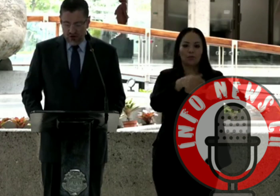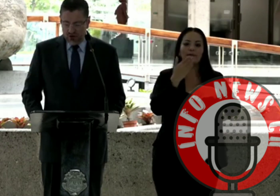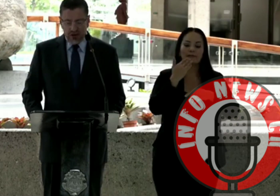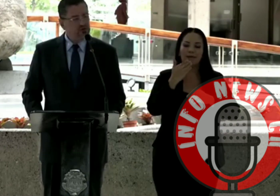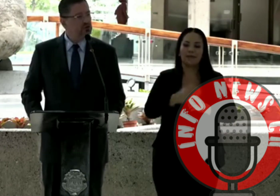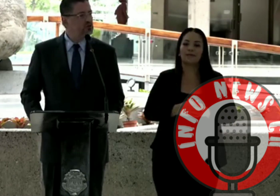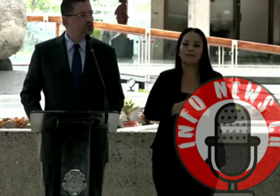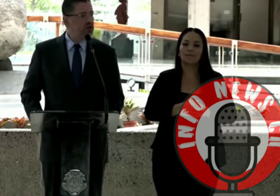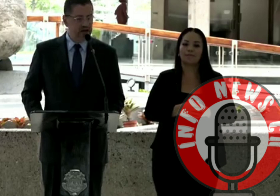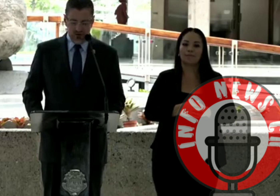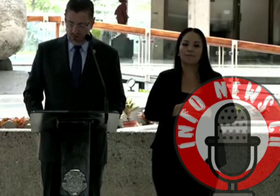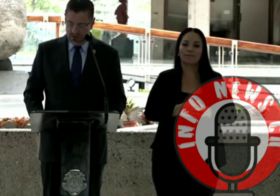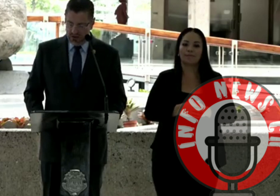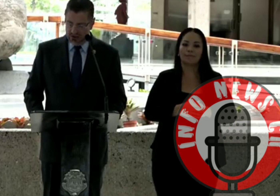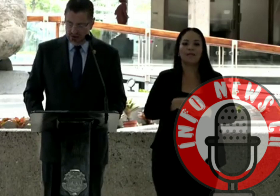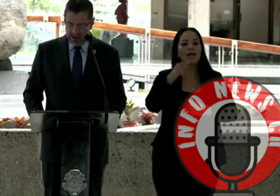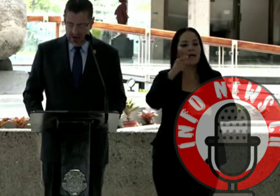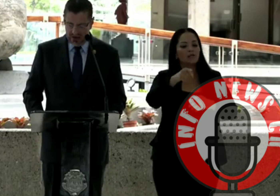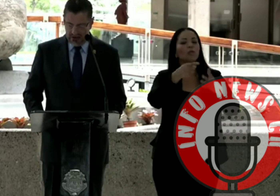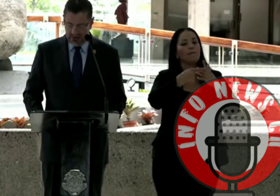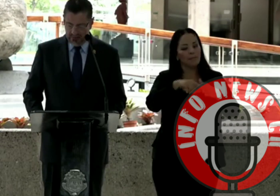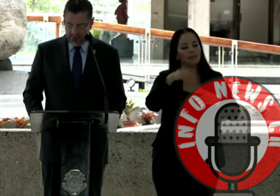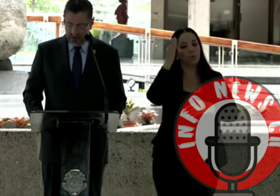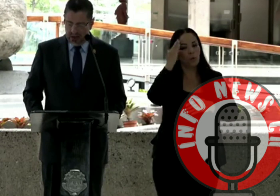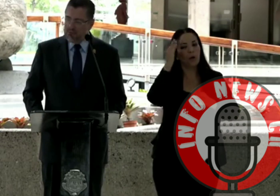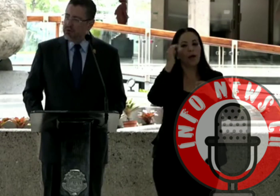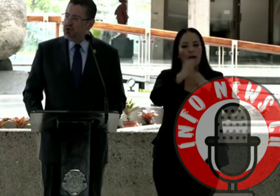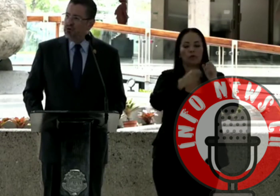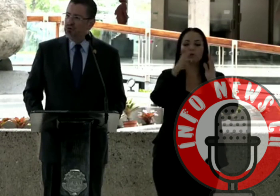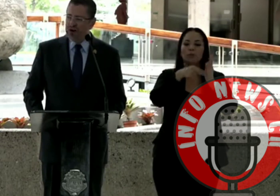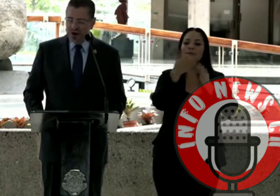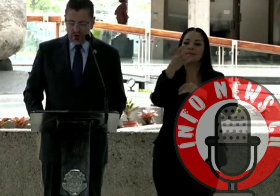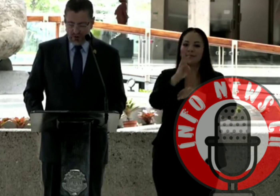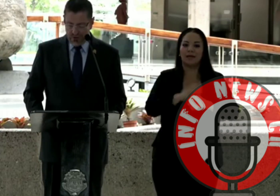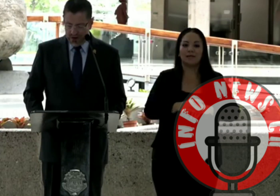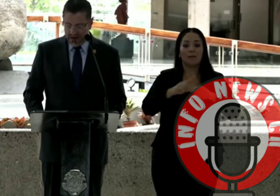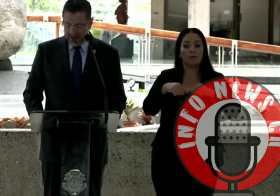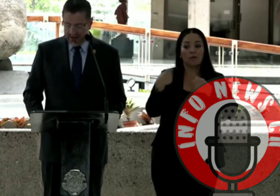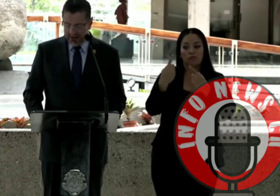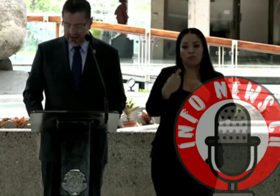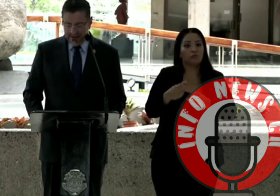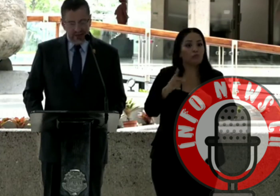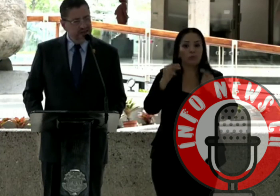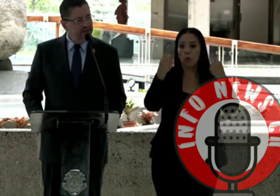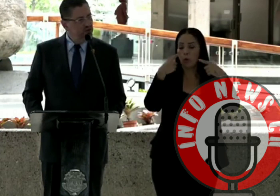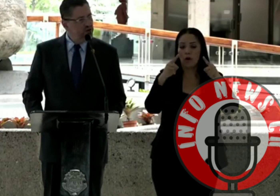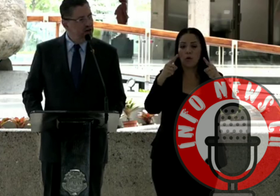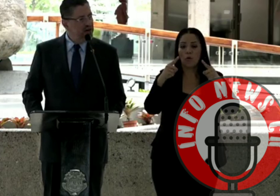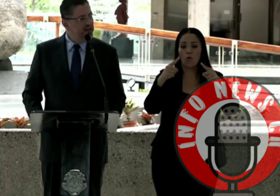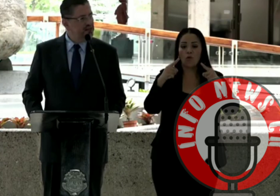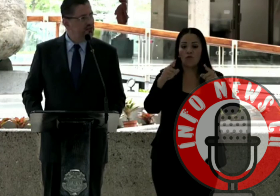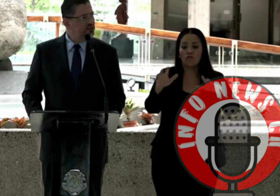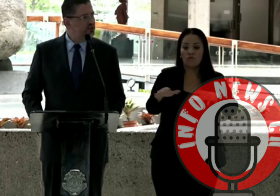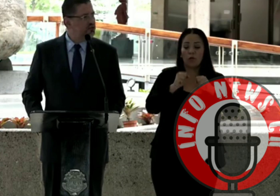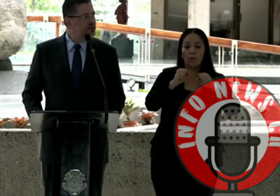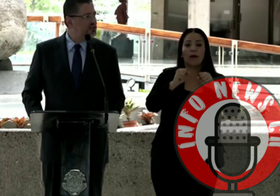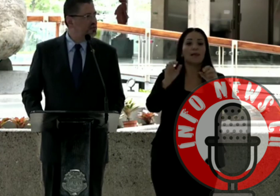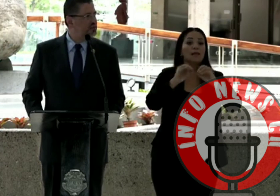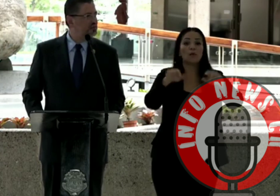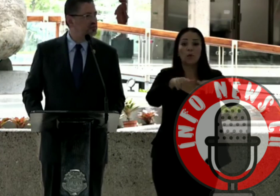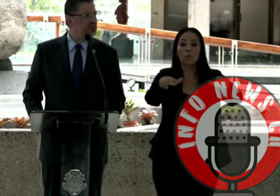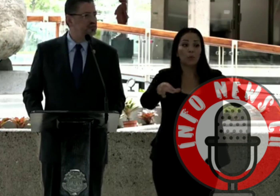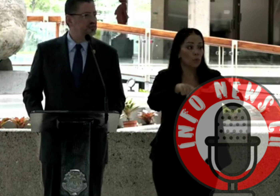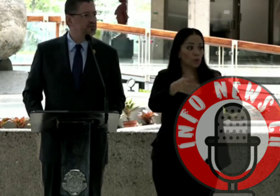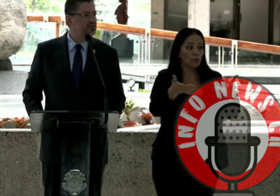Reconozco que eso inició en el año 2016, pero no hemos logrado recuperar ningún área en territorios